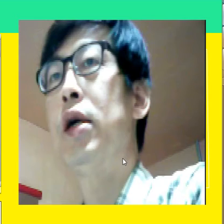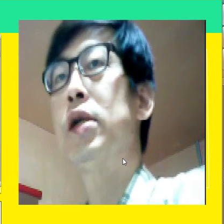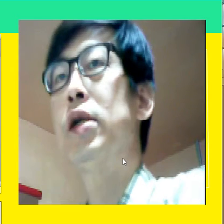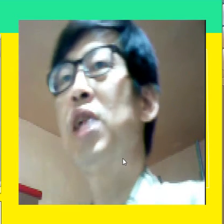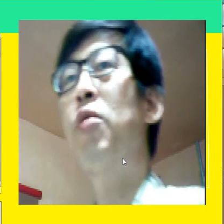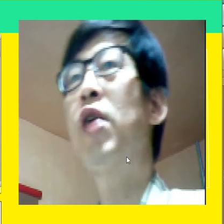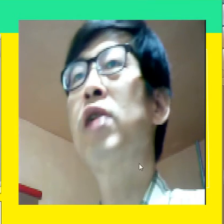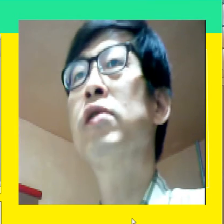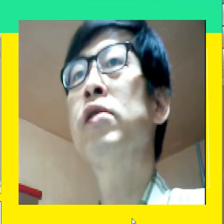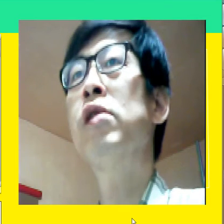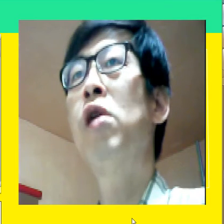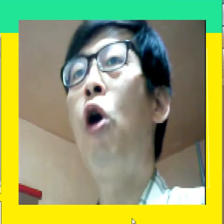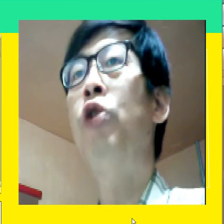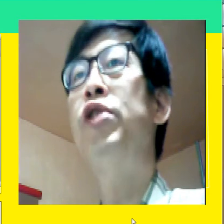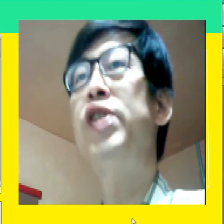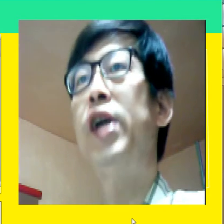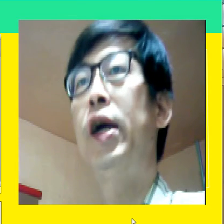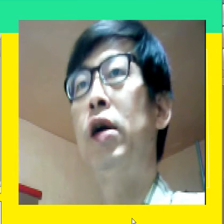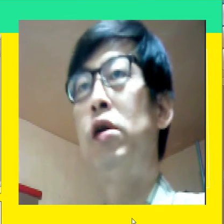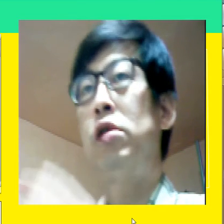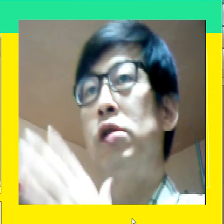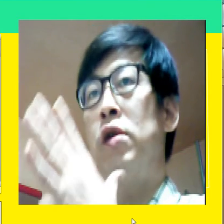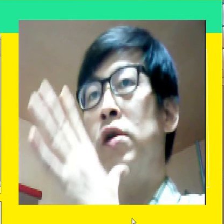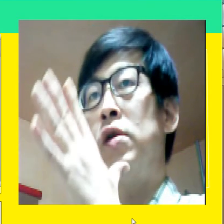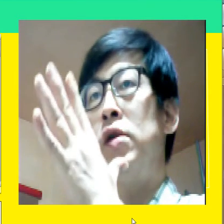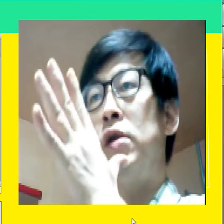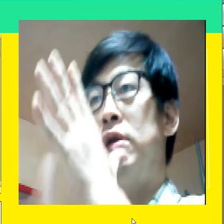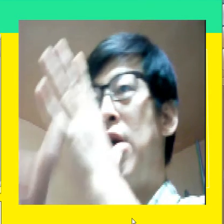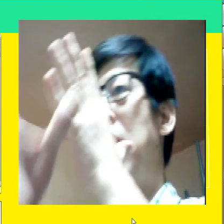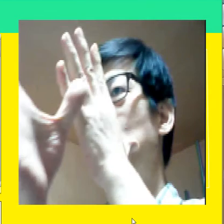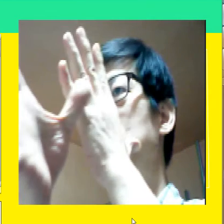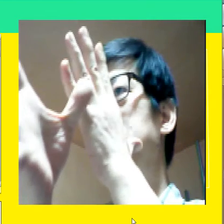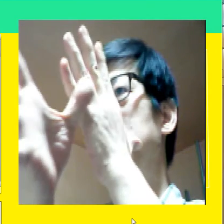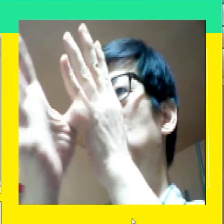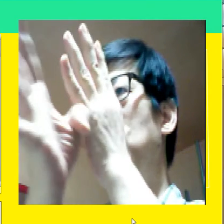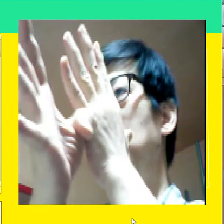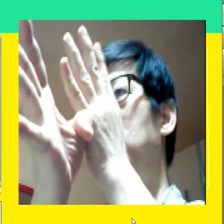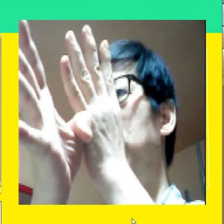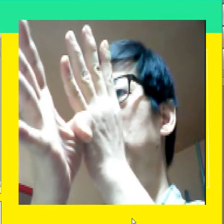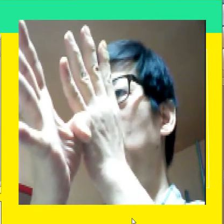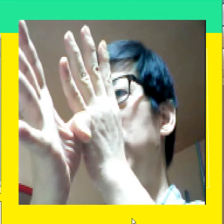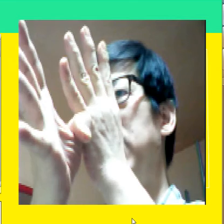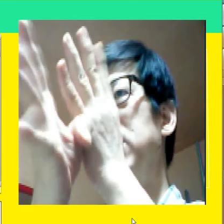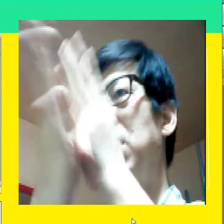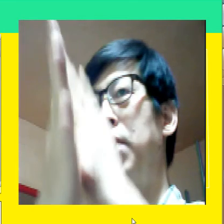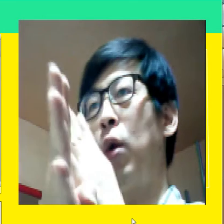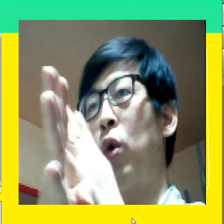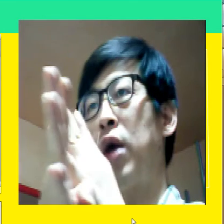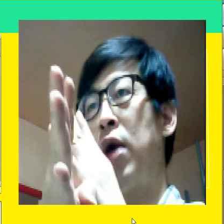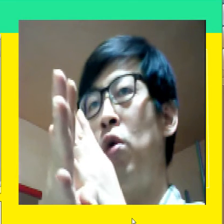자 이번에는 언제 양손을 펴고 이렇게 한 다음에 이렇게 하고